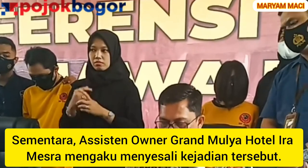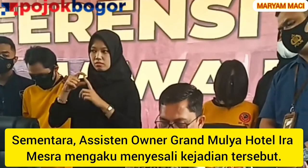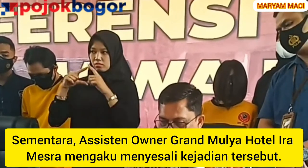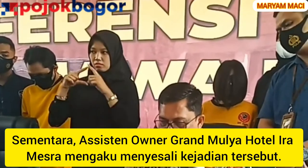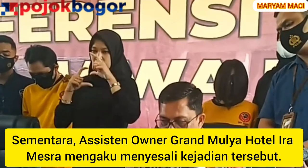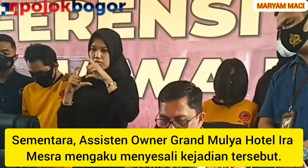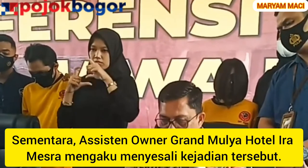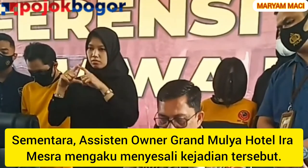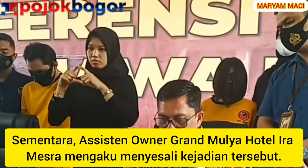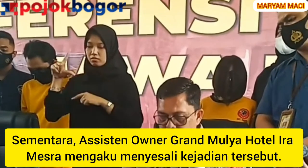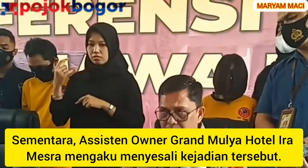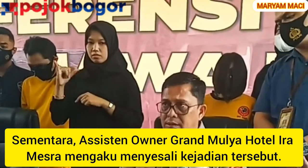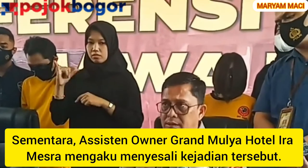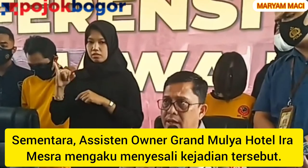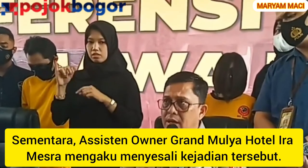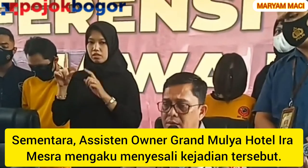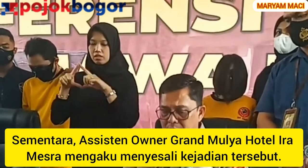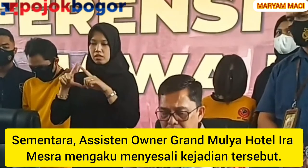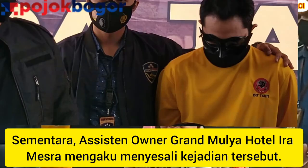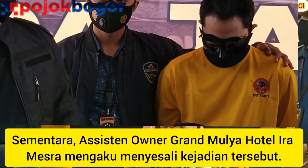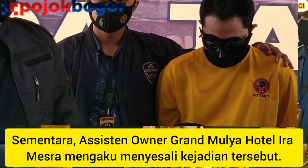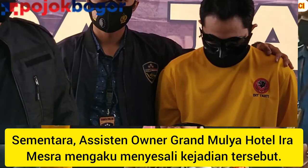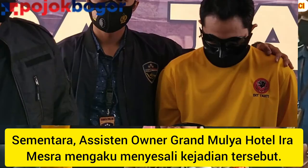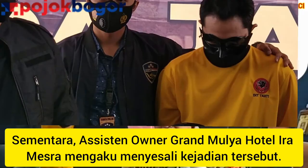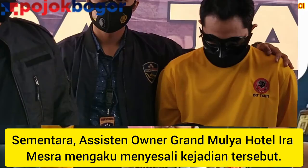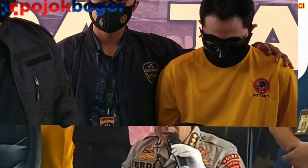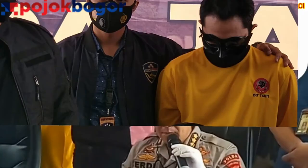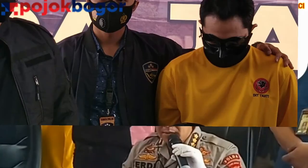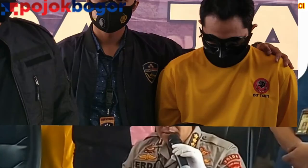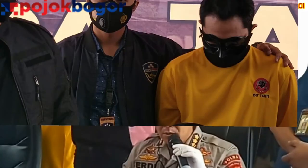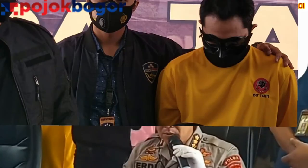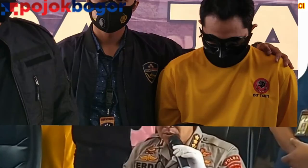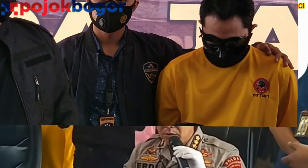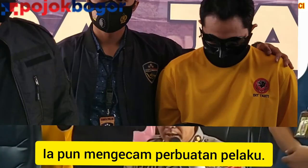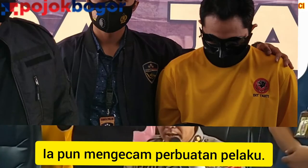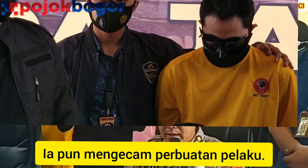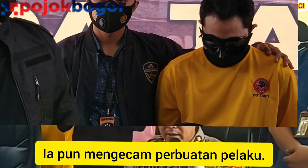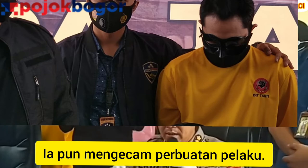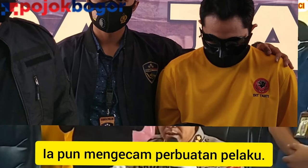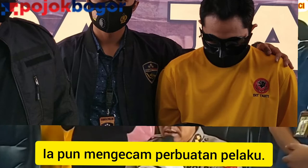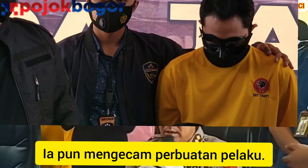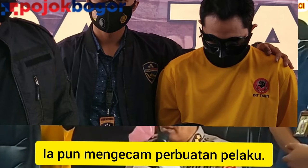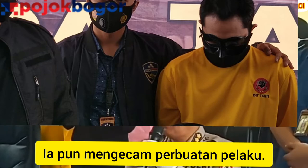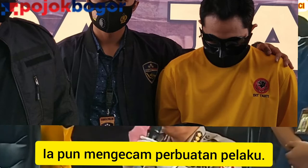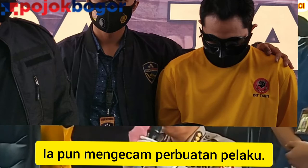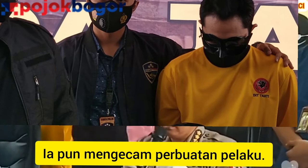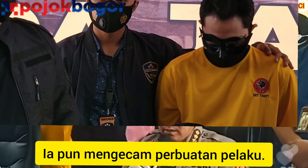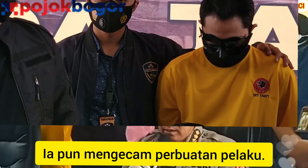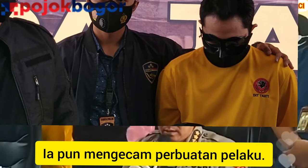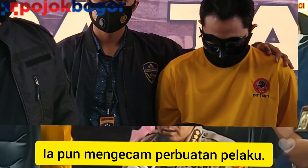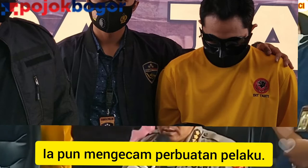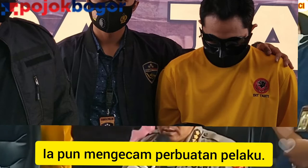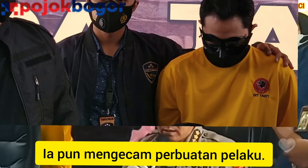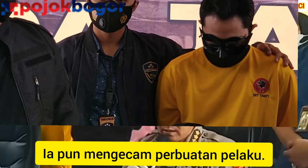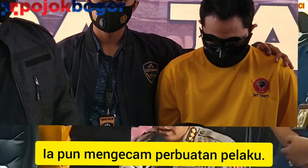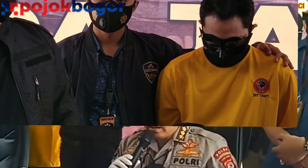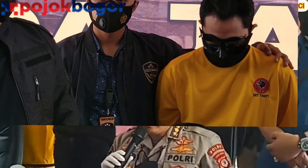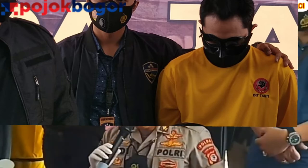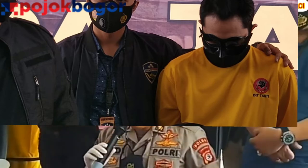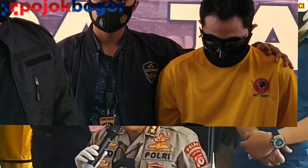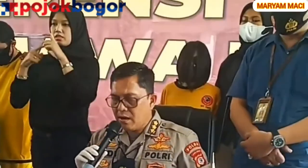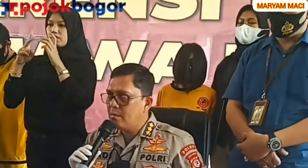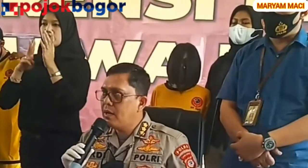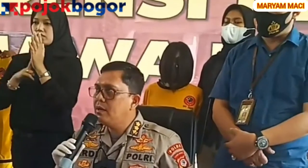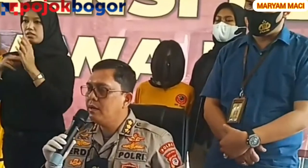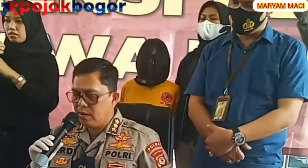saya akan menjelaskan dari pasal 27 tadi setiap orang dengan sengaja dan